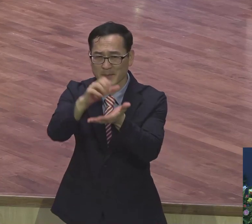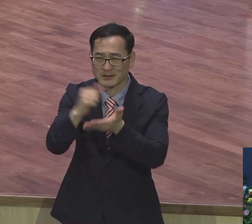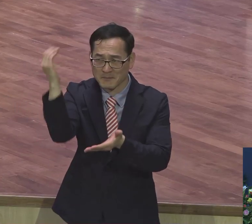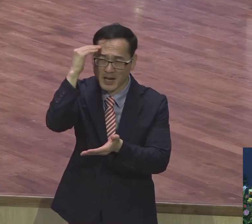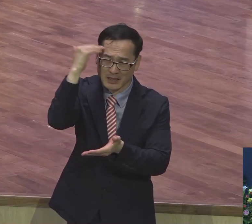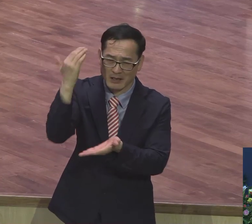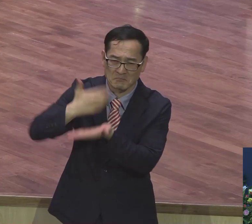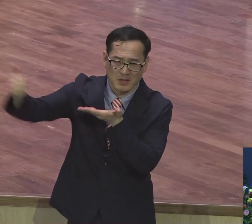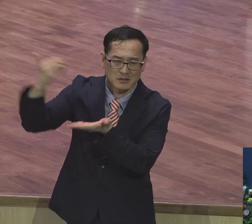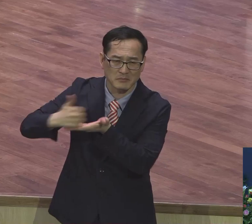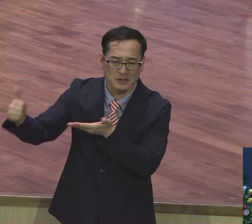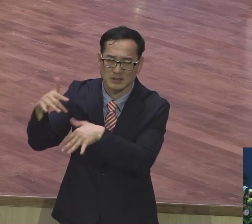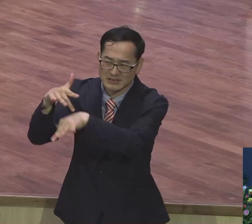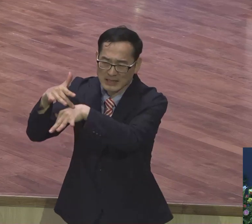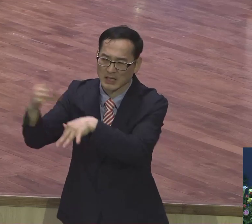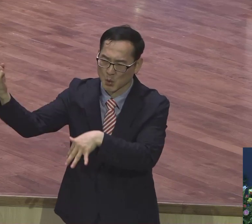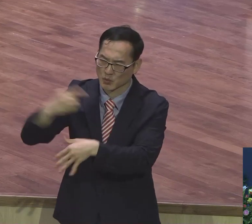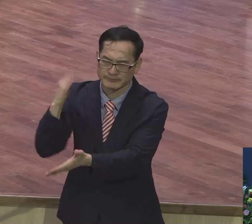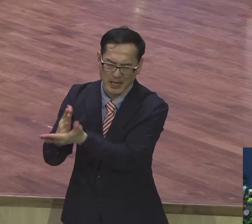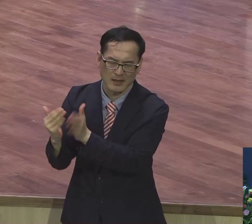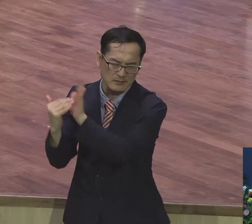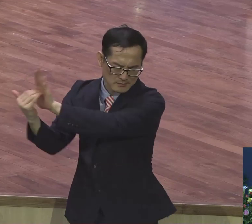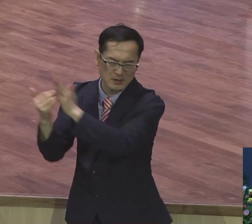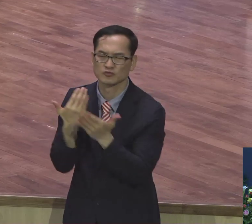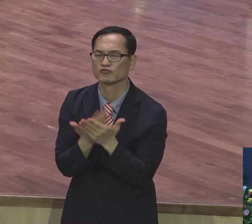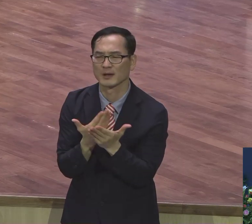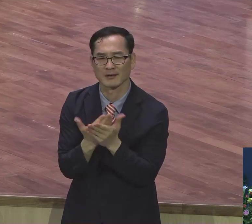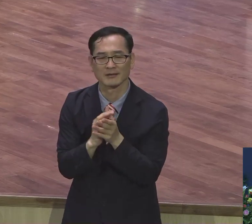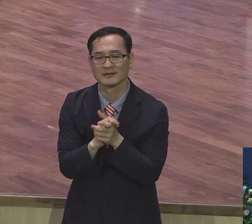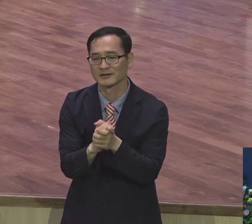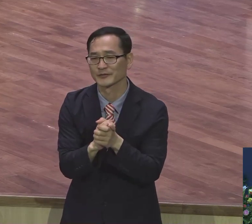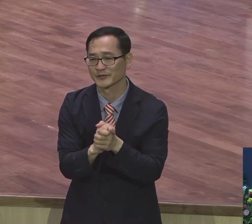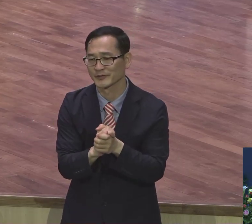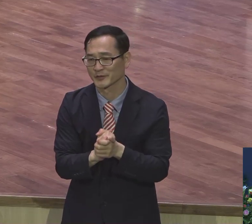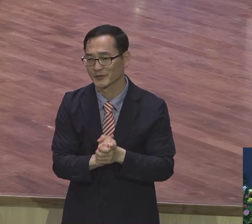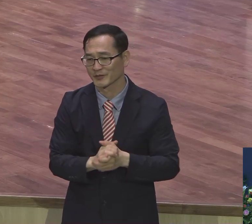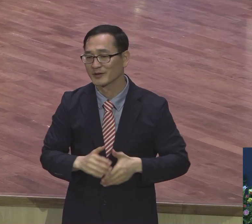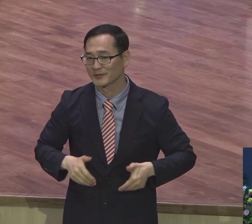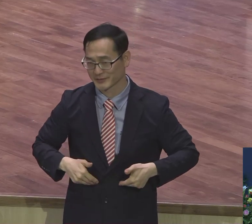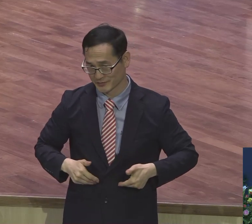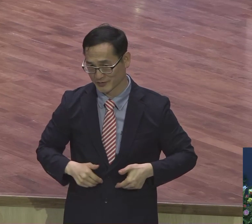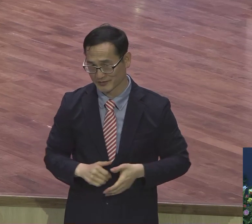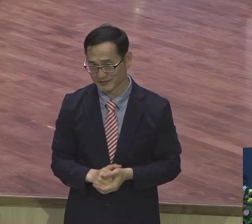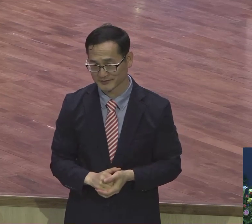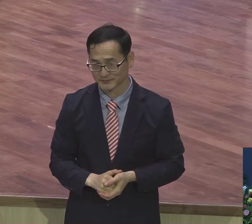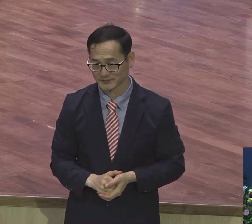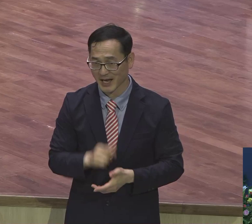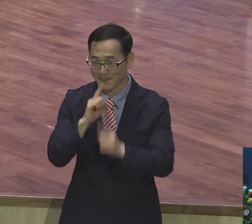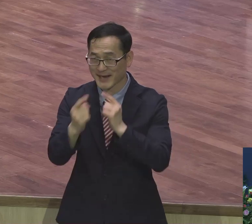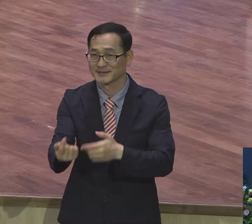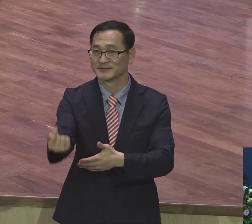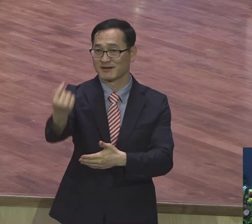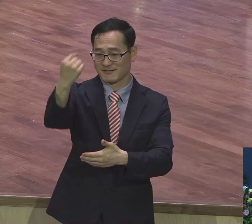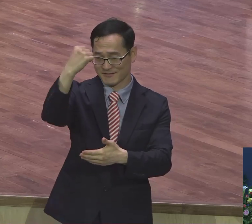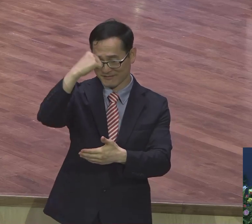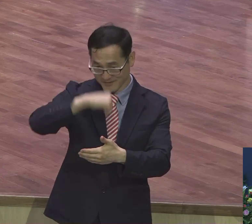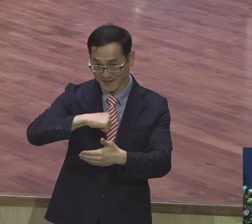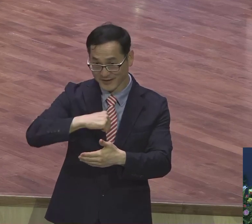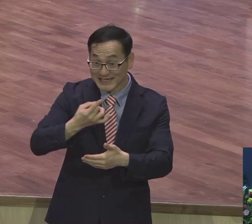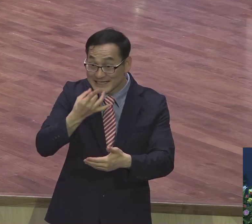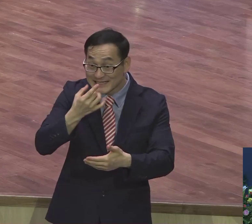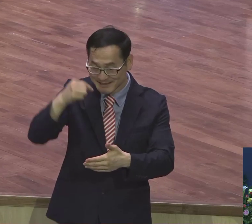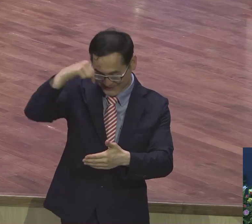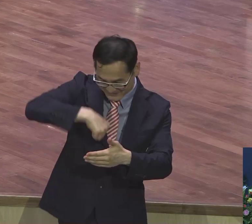딴 생각하게 만들어. 은혜 받아도 잘하지 못하게 만들어. 떨어졌는데 떨어졌는데 시가 자라면서